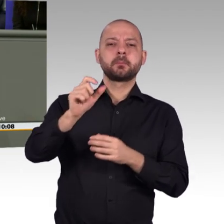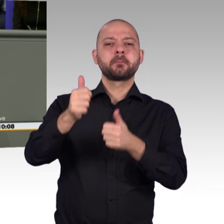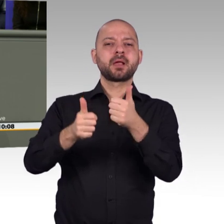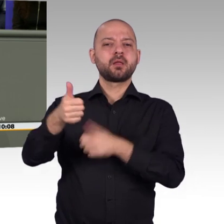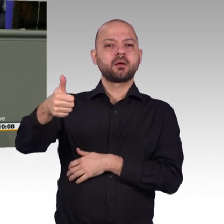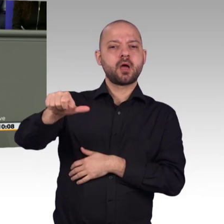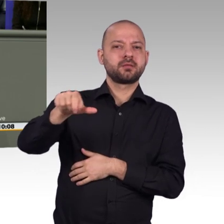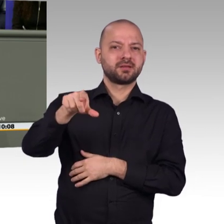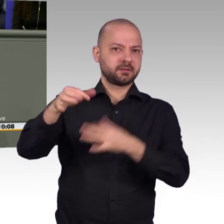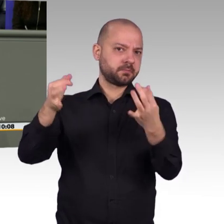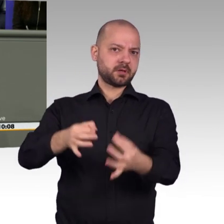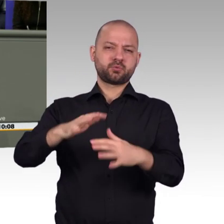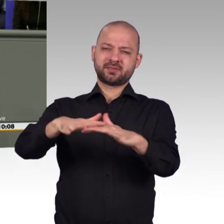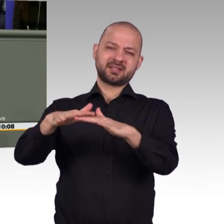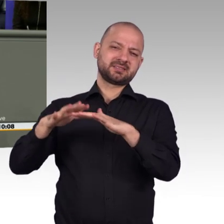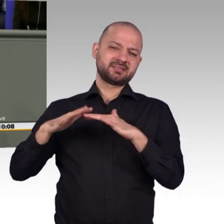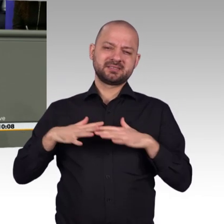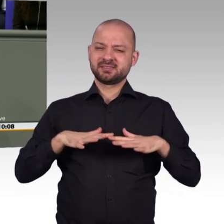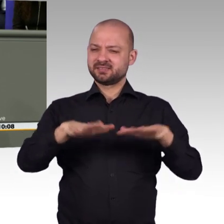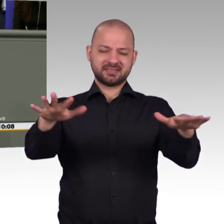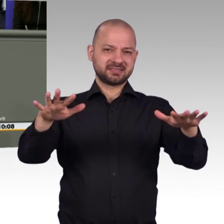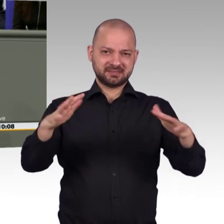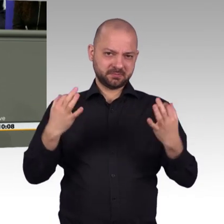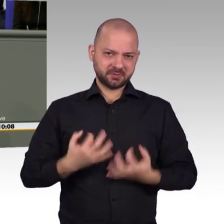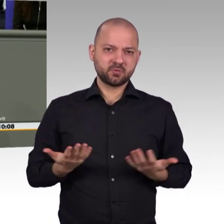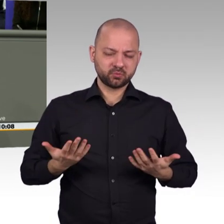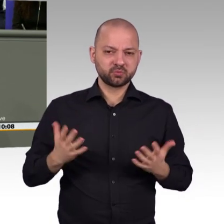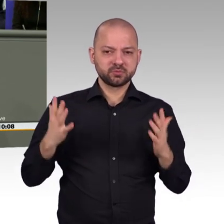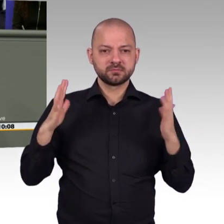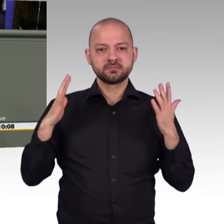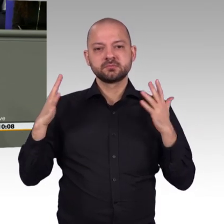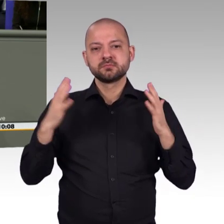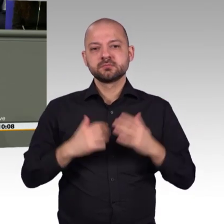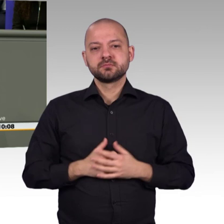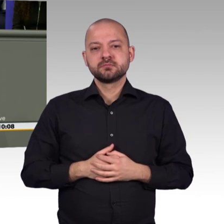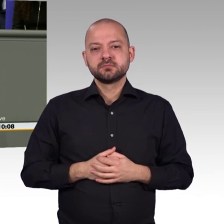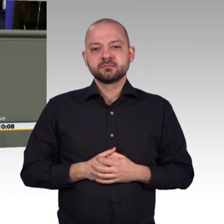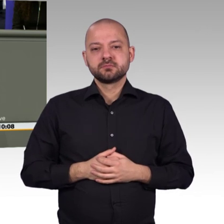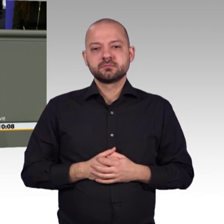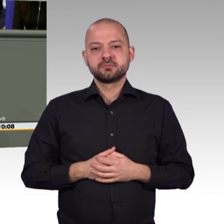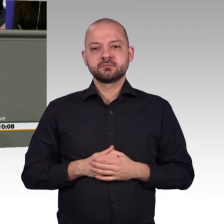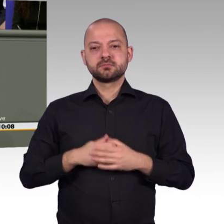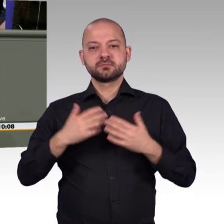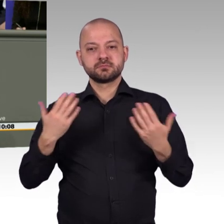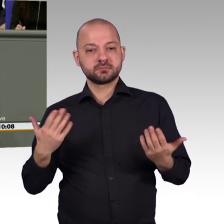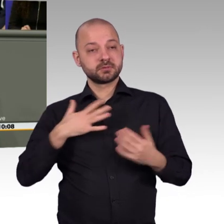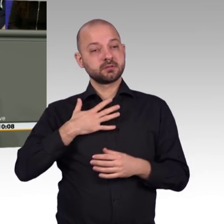fahrende Mähdrescher. Oder die Übertragung von Echtzeitdaten vom Acker direkt ins Büro. Und ich lade die Bildungs und